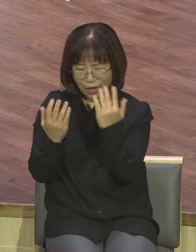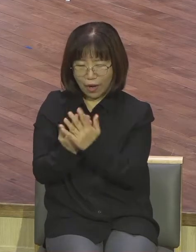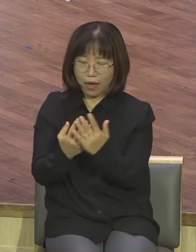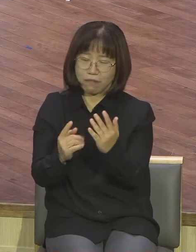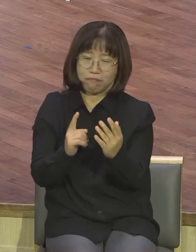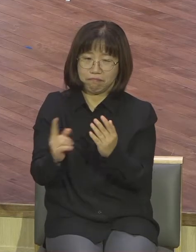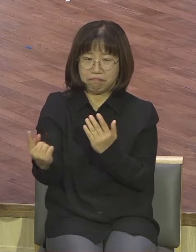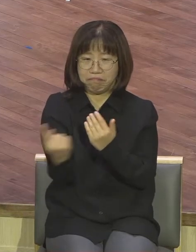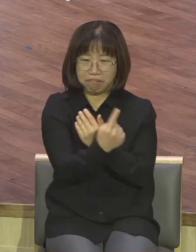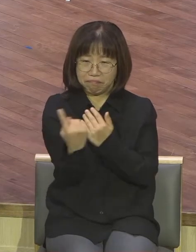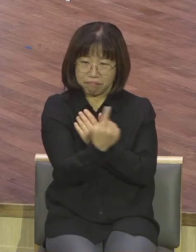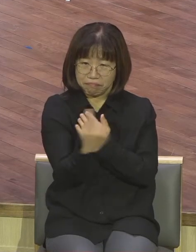음성이 떨어지지 않았어요